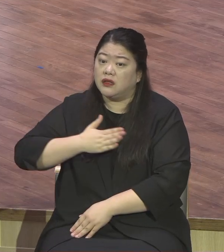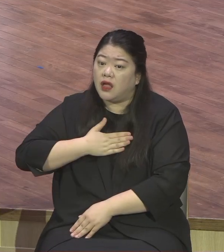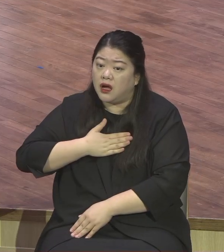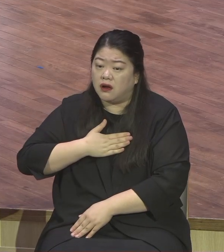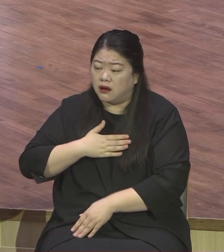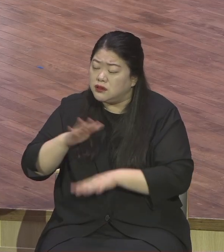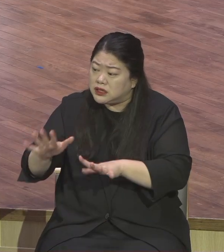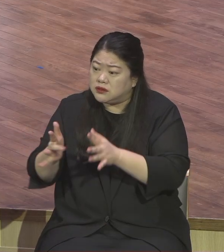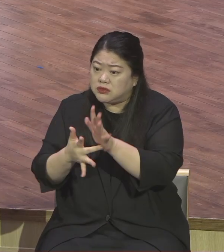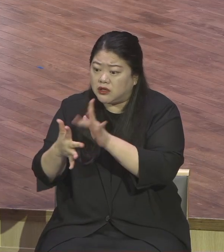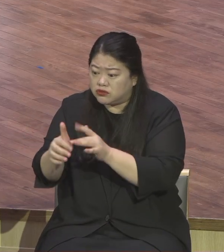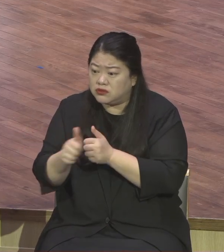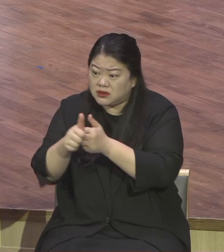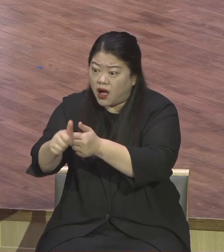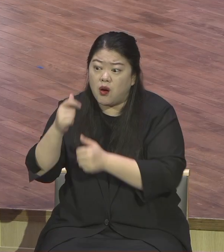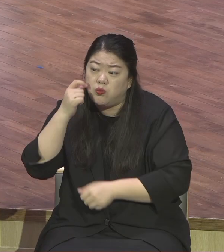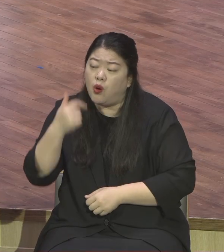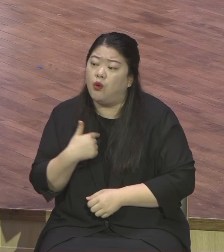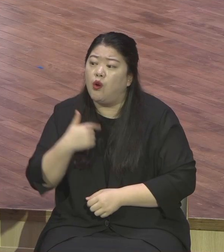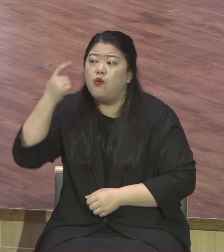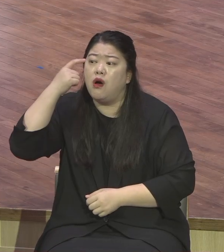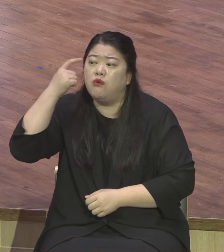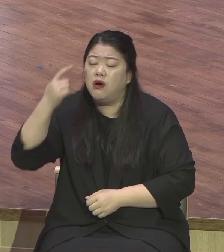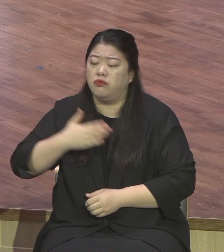없나이까 주를 위하여 내 목숨을 버리겠나이다.